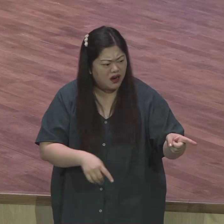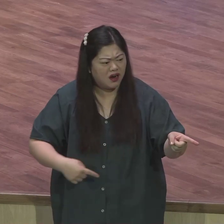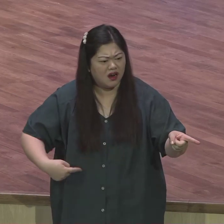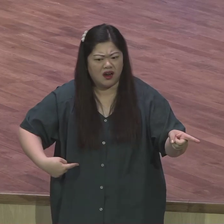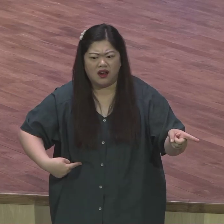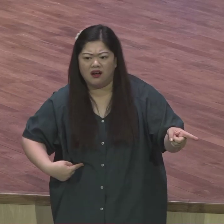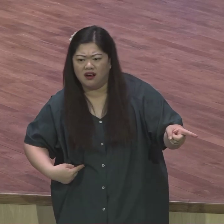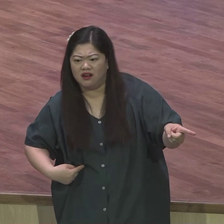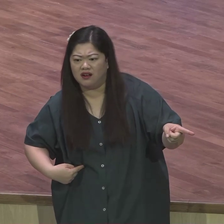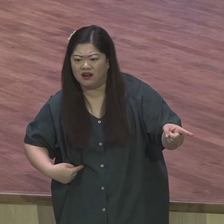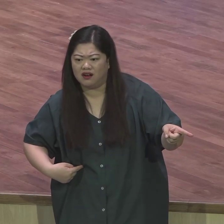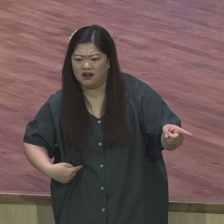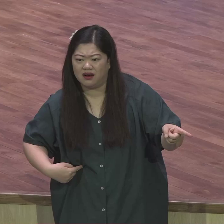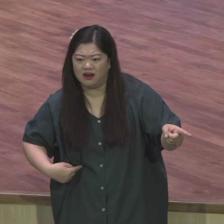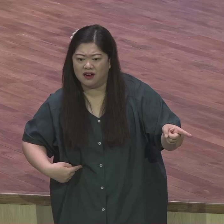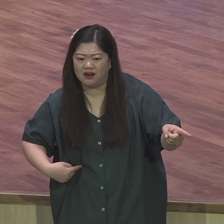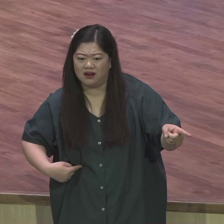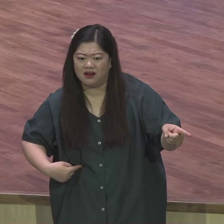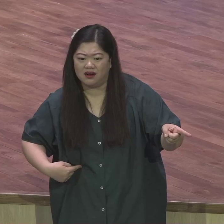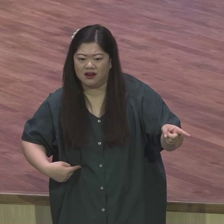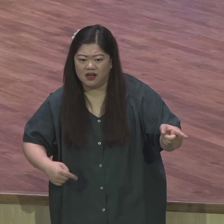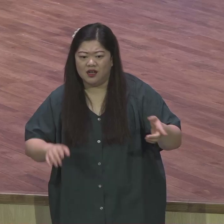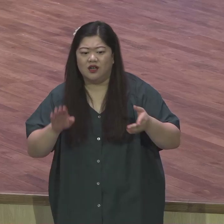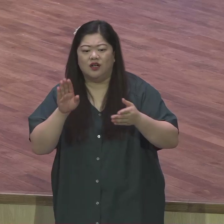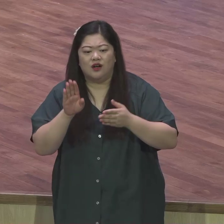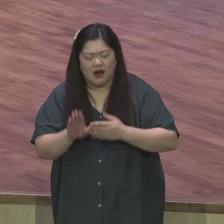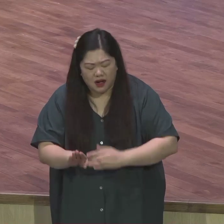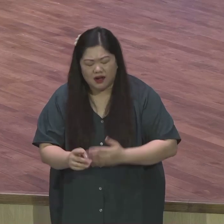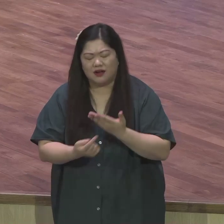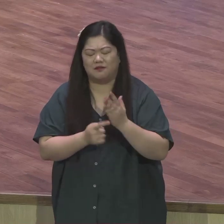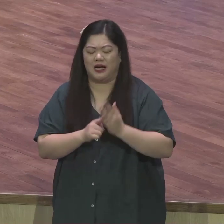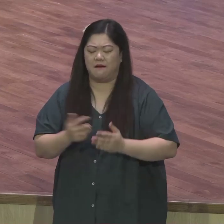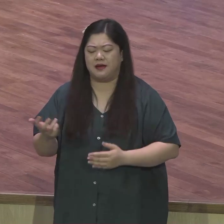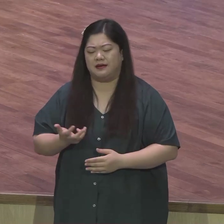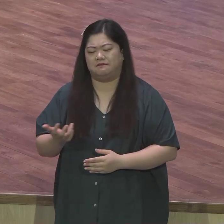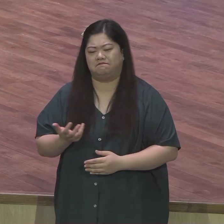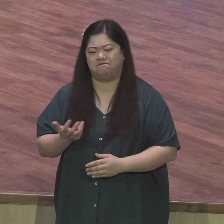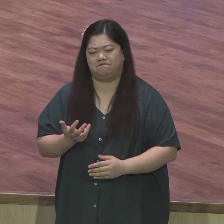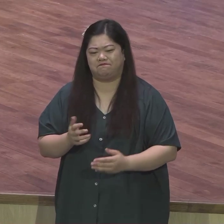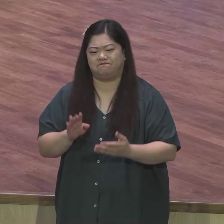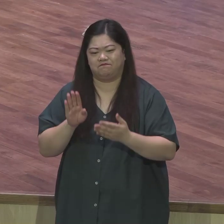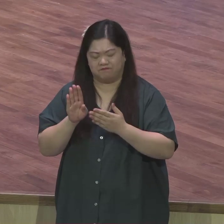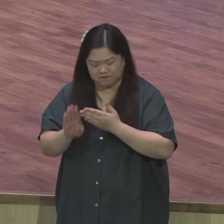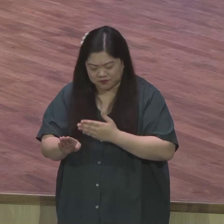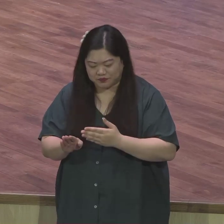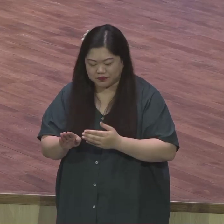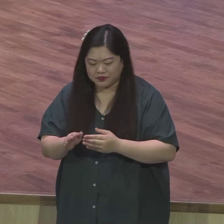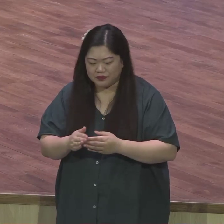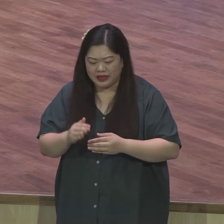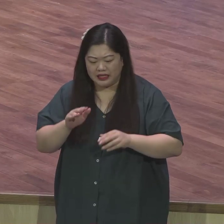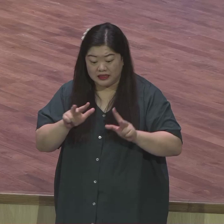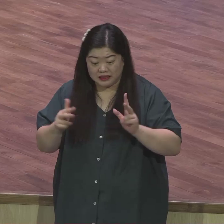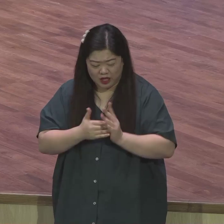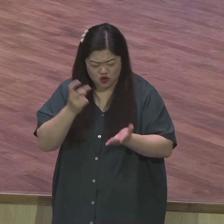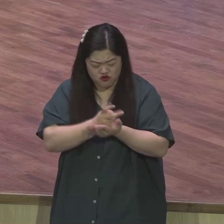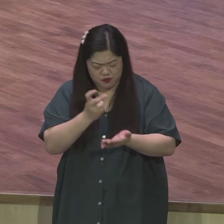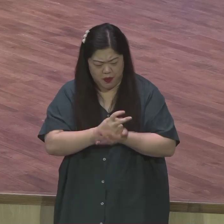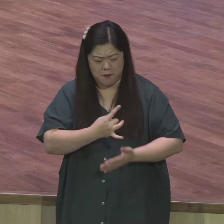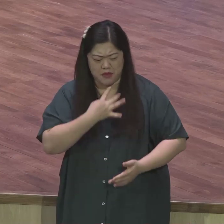이 동족들을 지금 사로잡고 있는 이 영적 세계를 알고 너무 가슴이